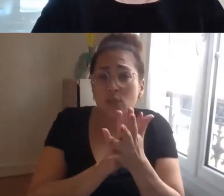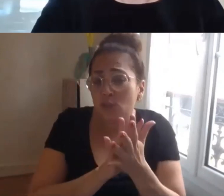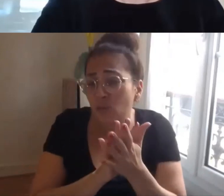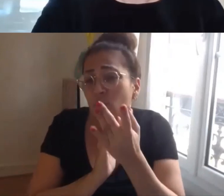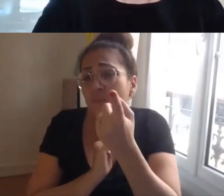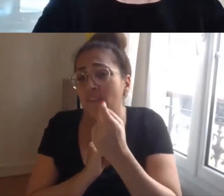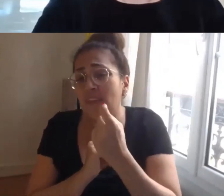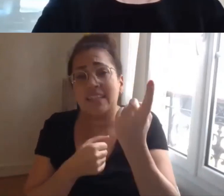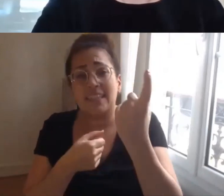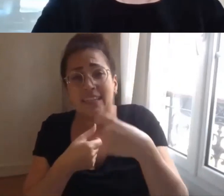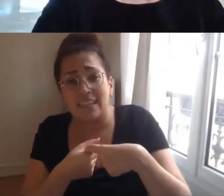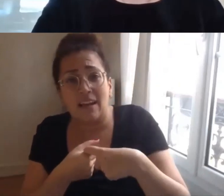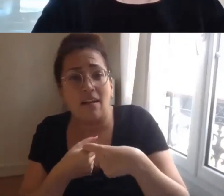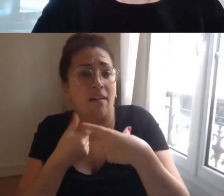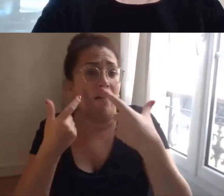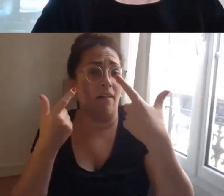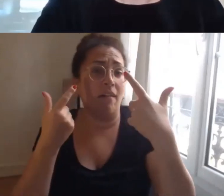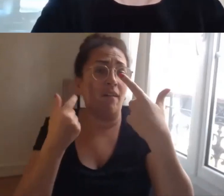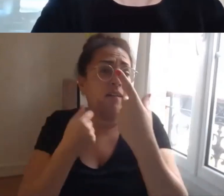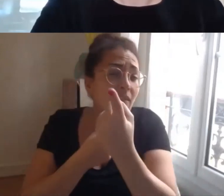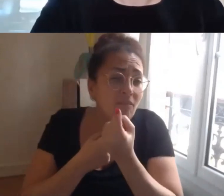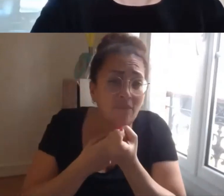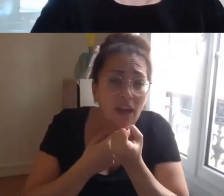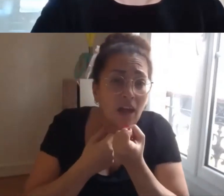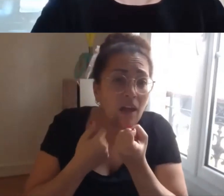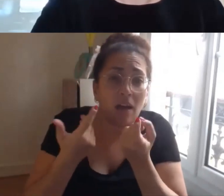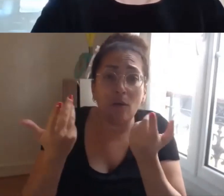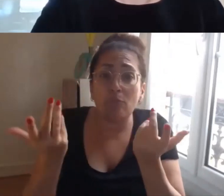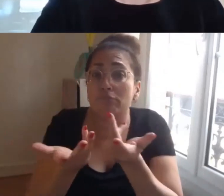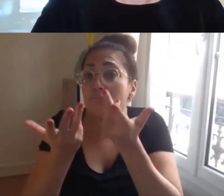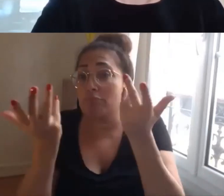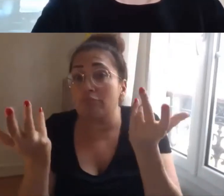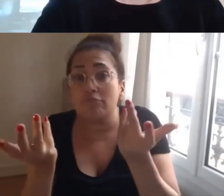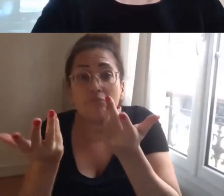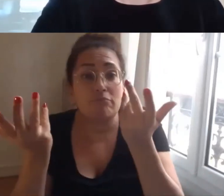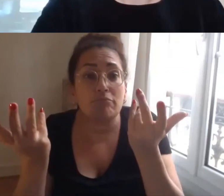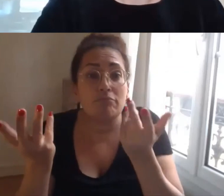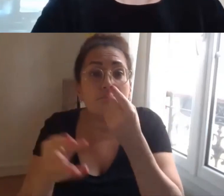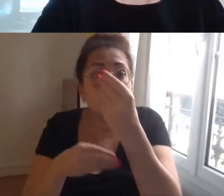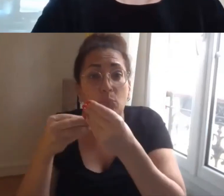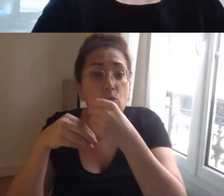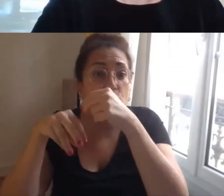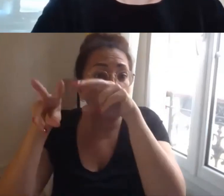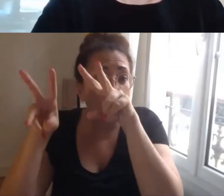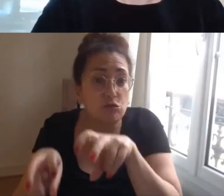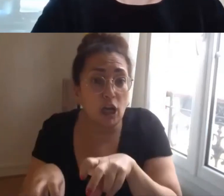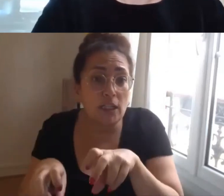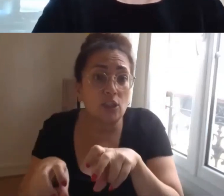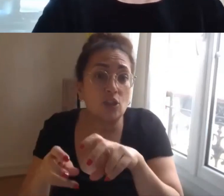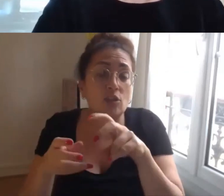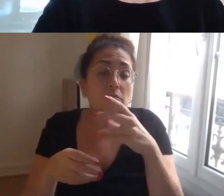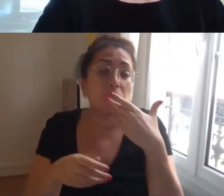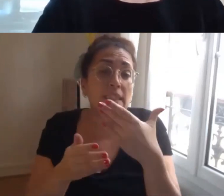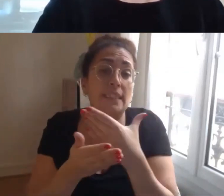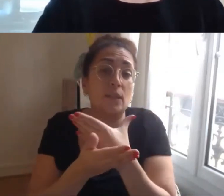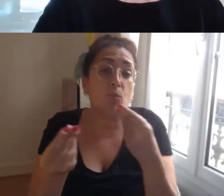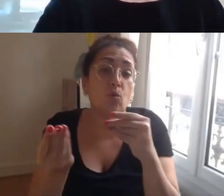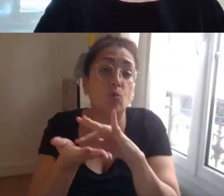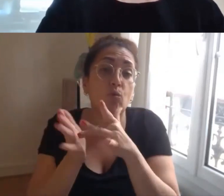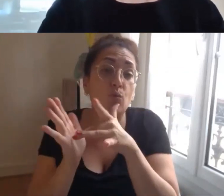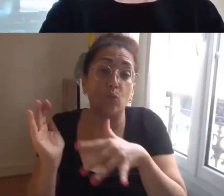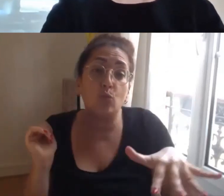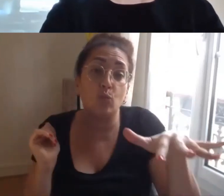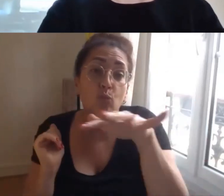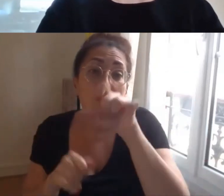syndical issus également du monde de la recherche merci beaucoup à tous nos